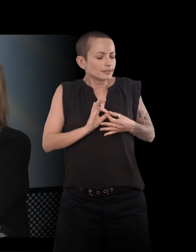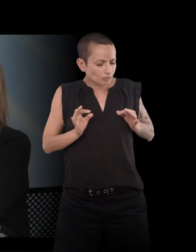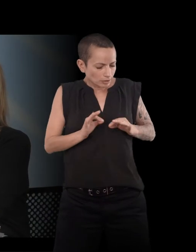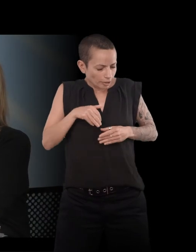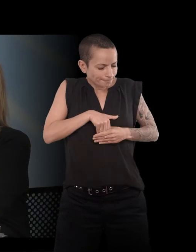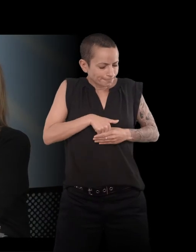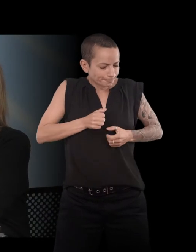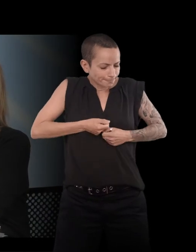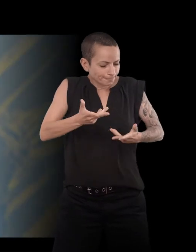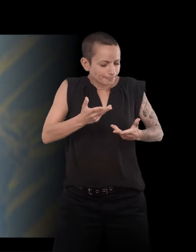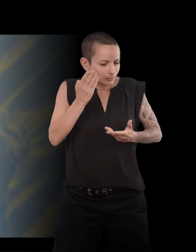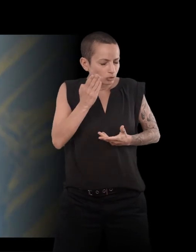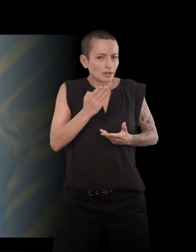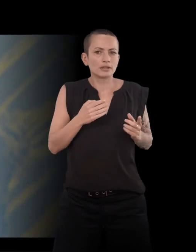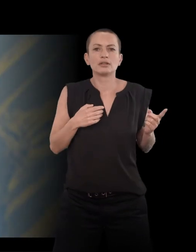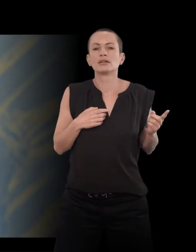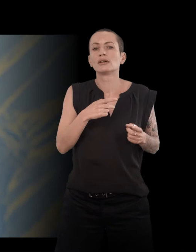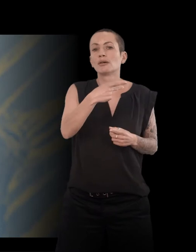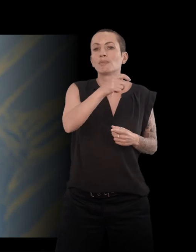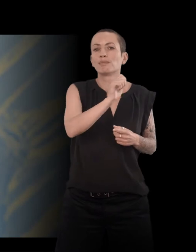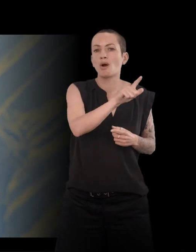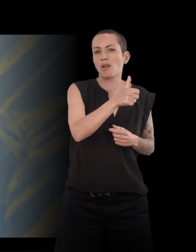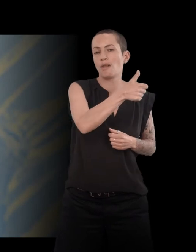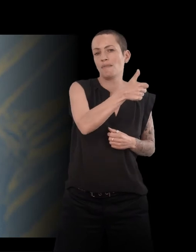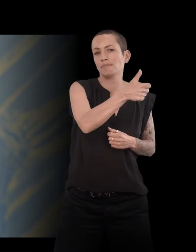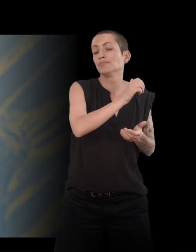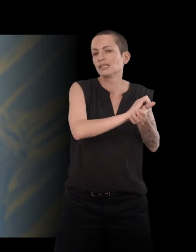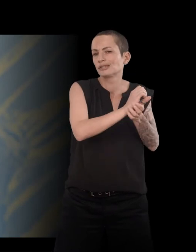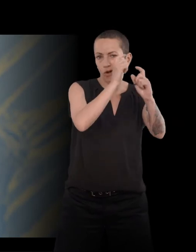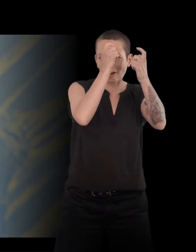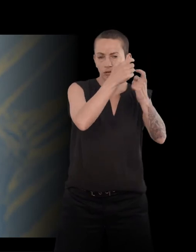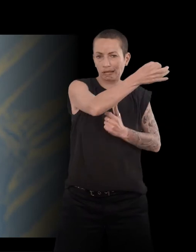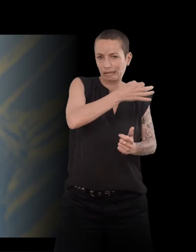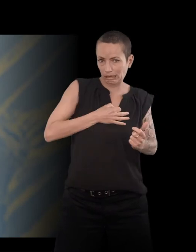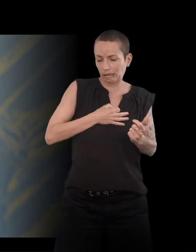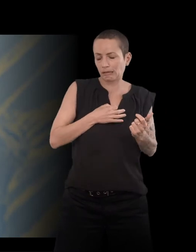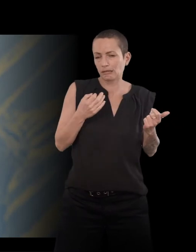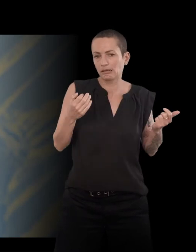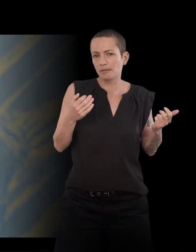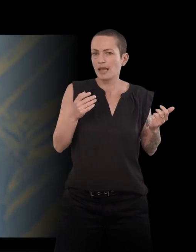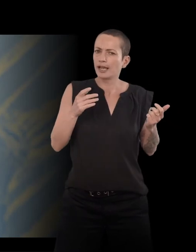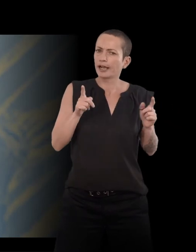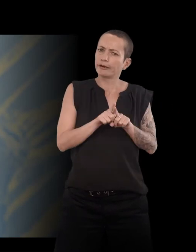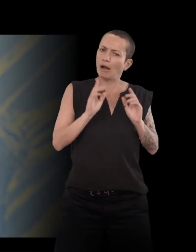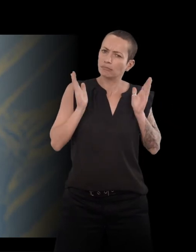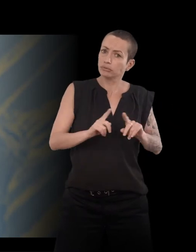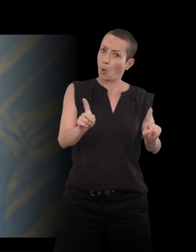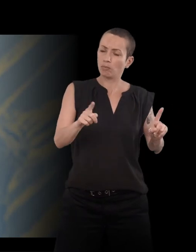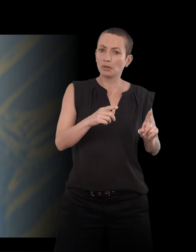-Lorence m'avait dit, mais sans l'affirmer, il me dit, c'est peut-être parce que tu écrivais déjà, pour les films